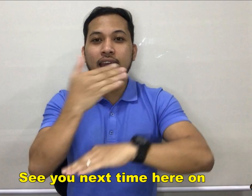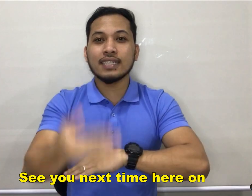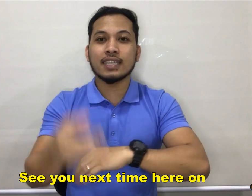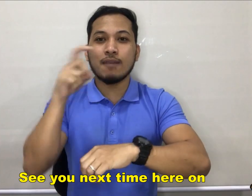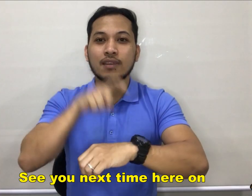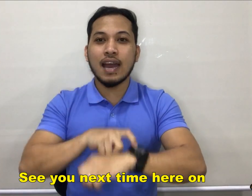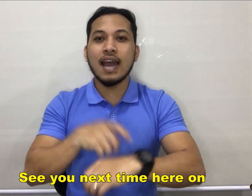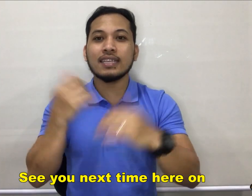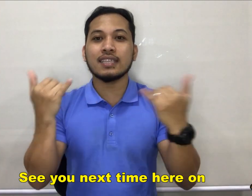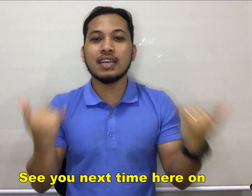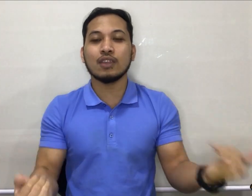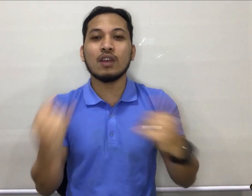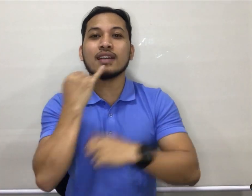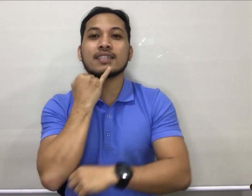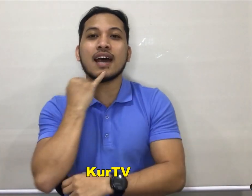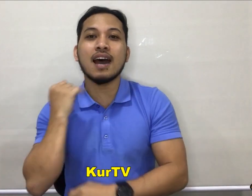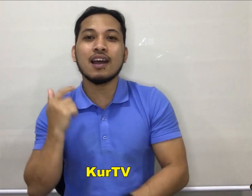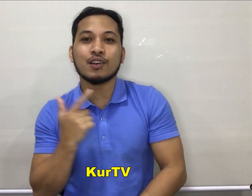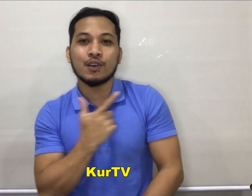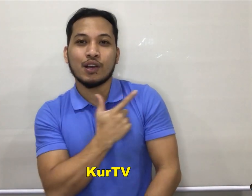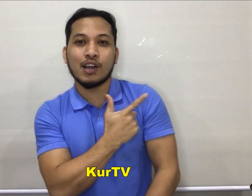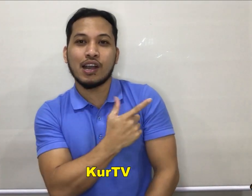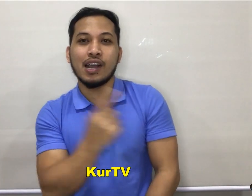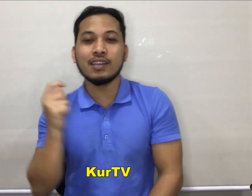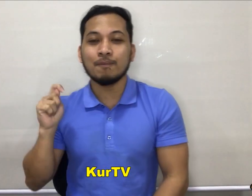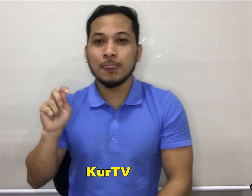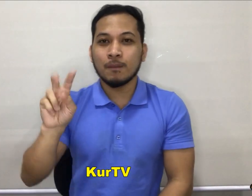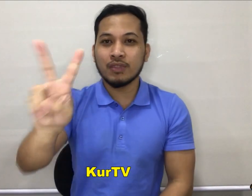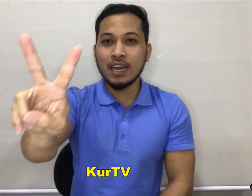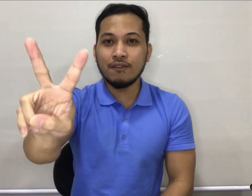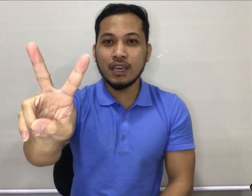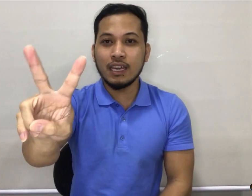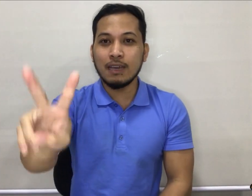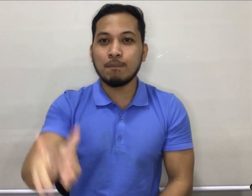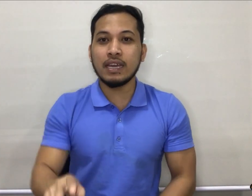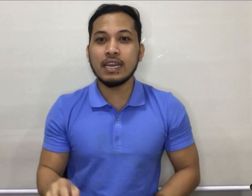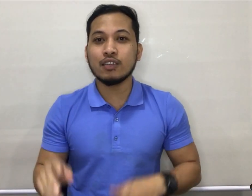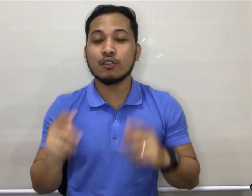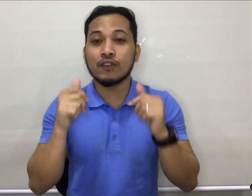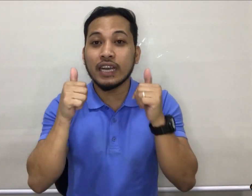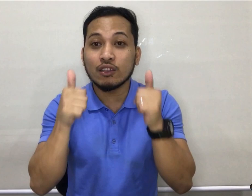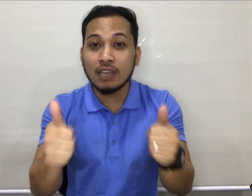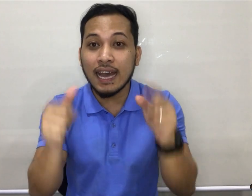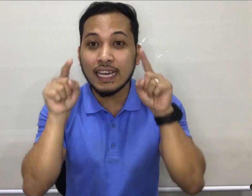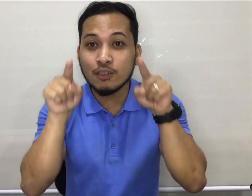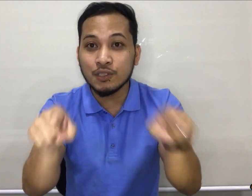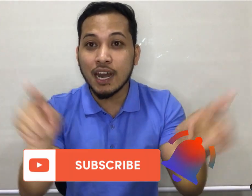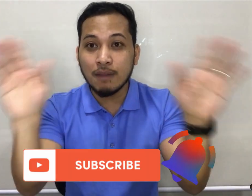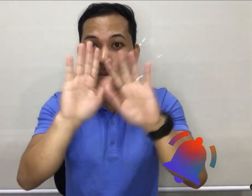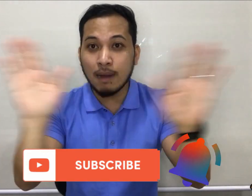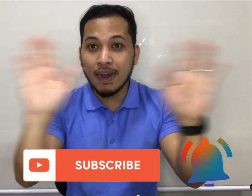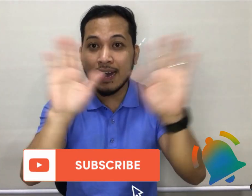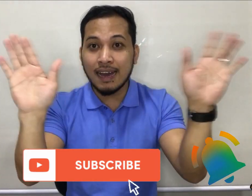next time guys. Dito lang sa Curp TV. Please don't forget to like and subscribe. Bye bye.